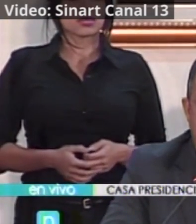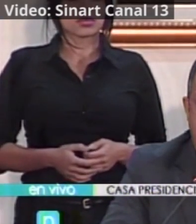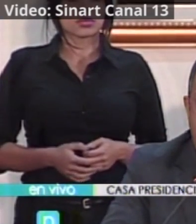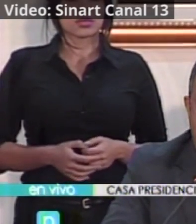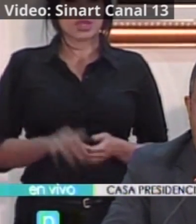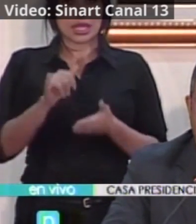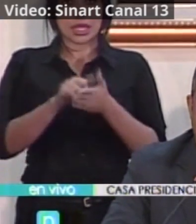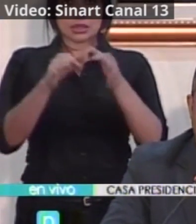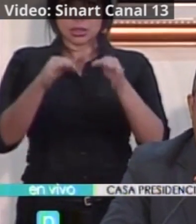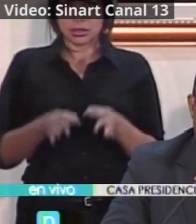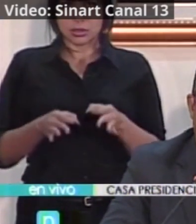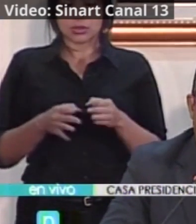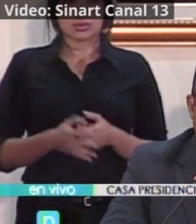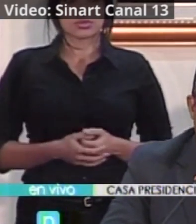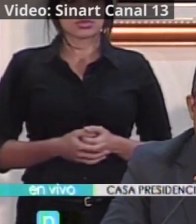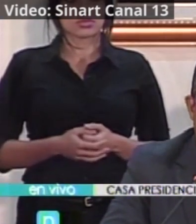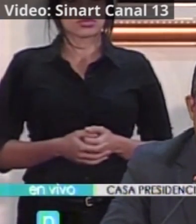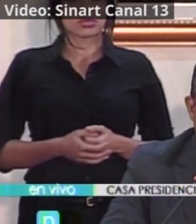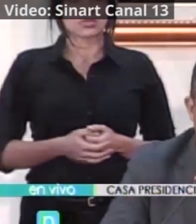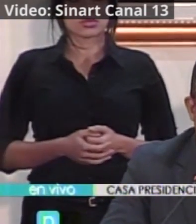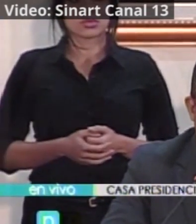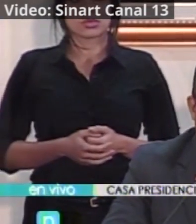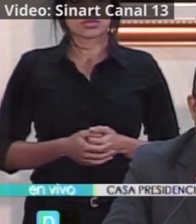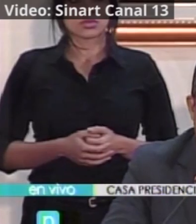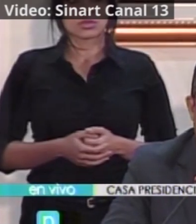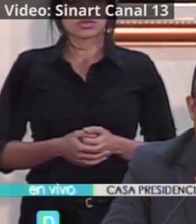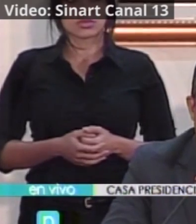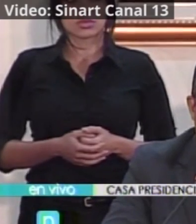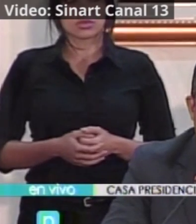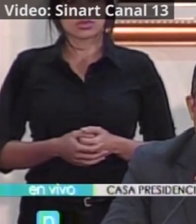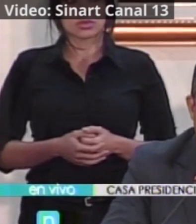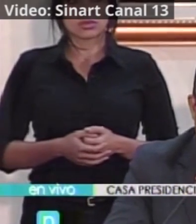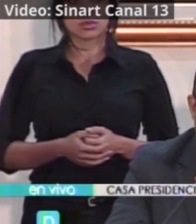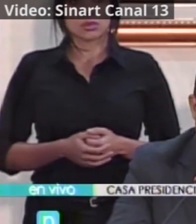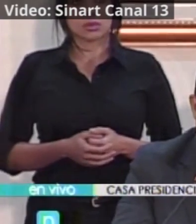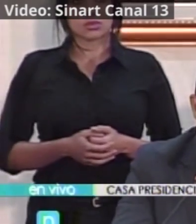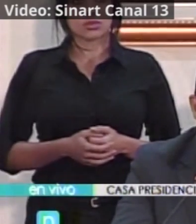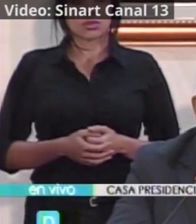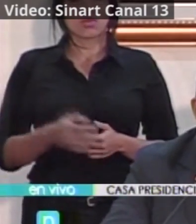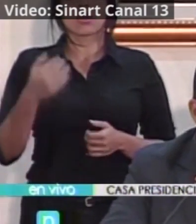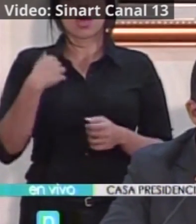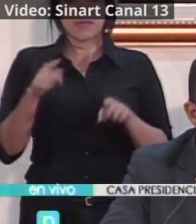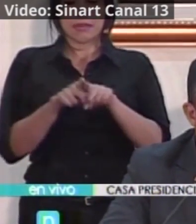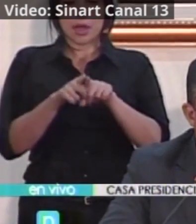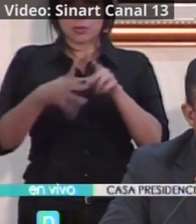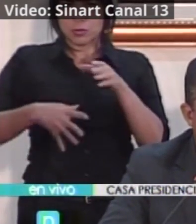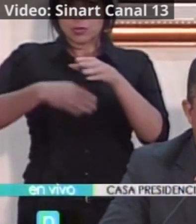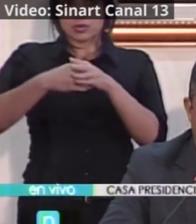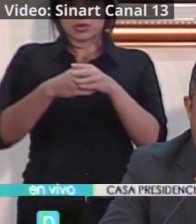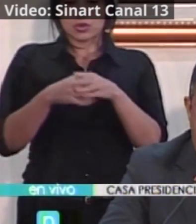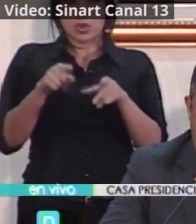Esta decisión nos vendrá acompañada de una